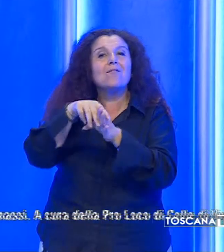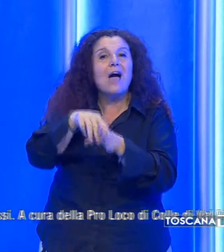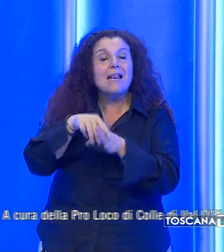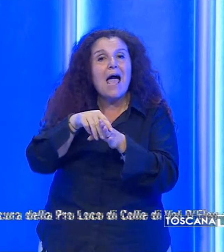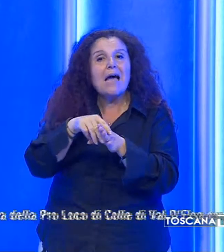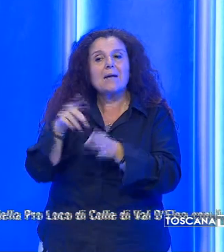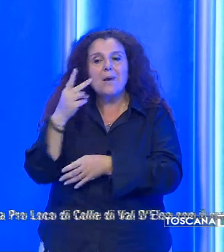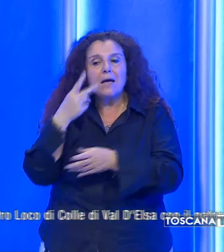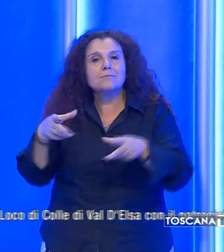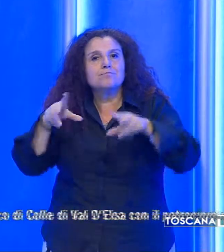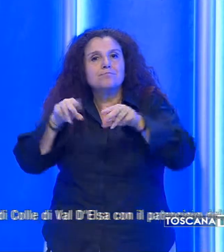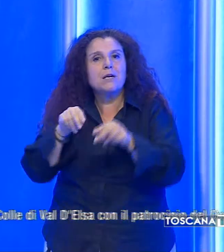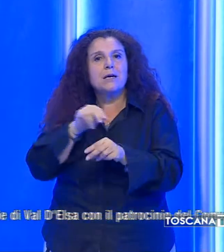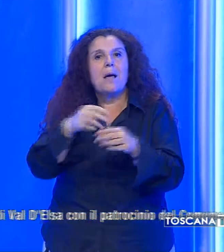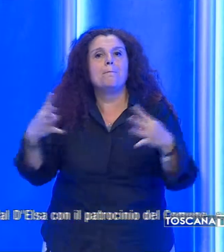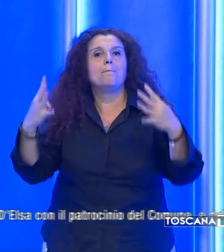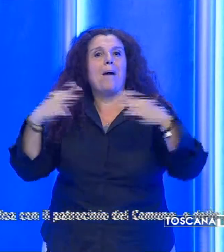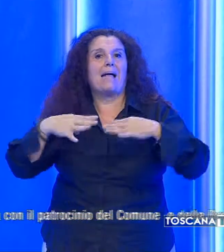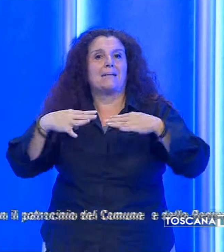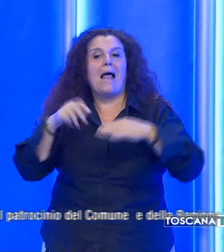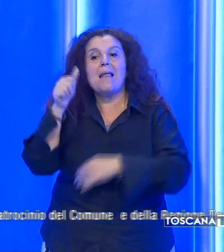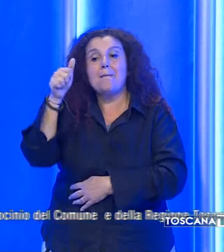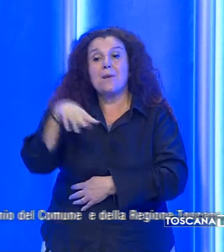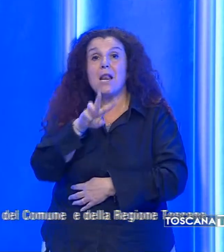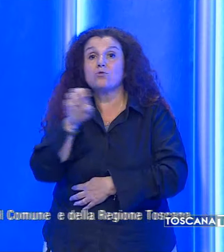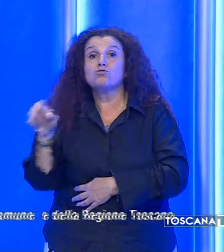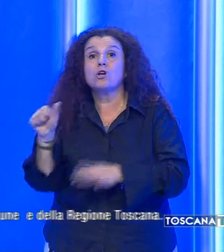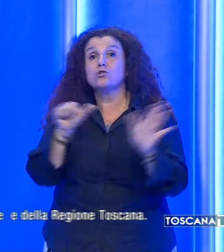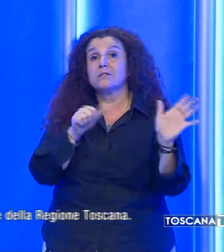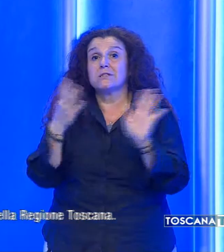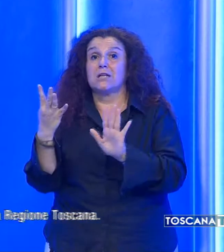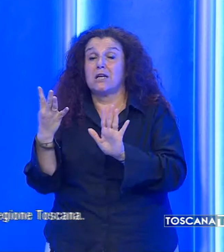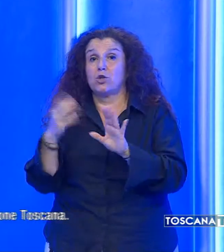rievocare la battaglia del 1269.